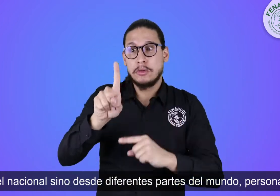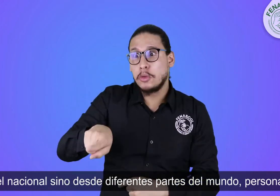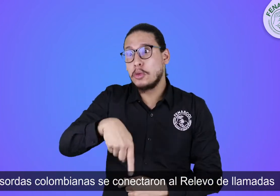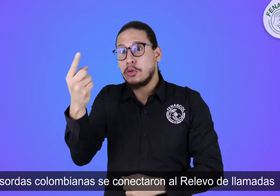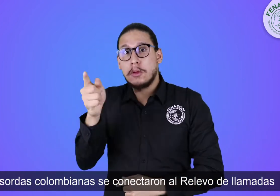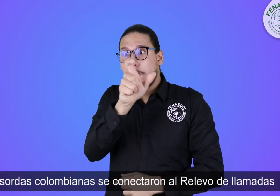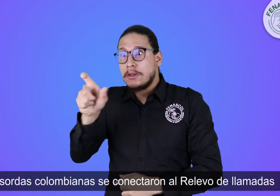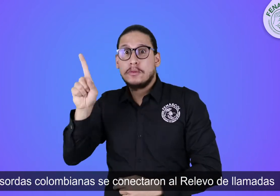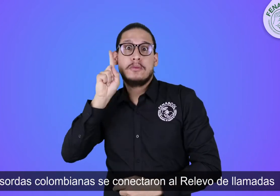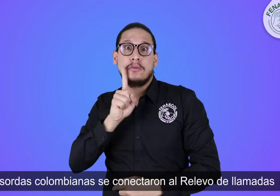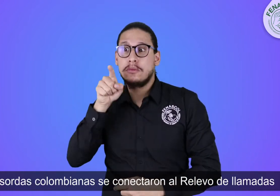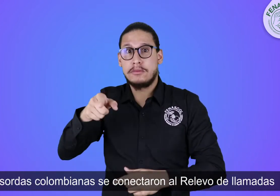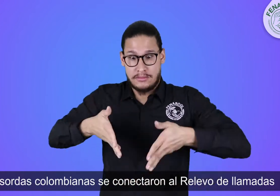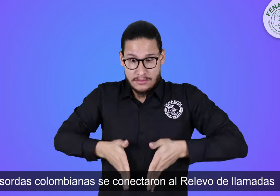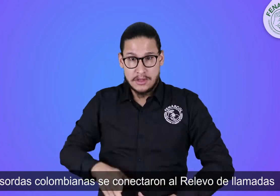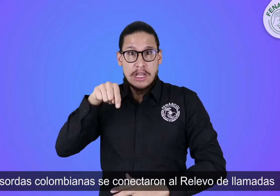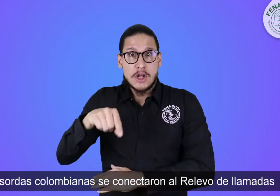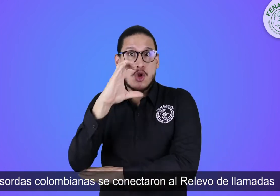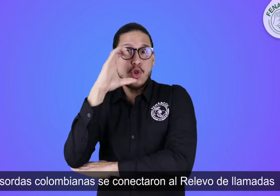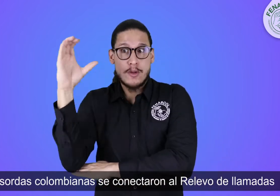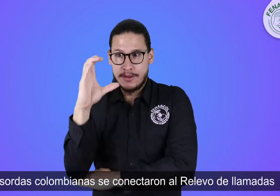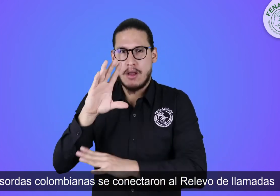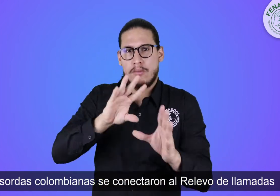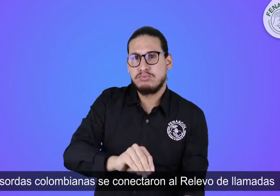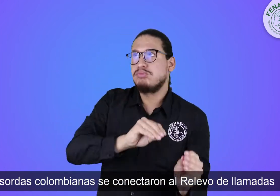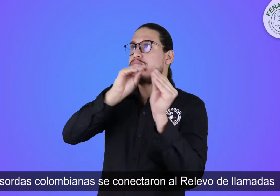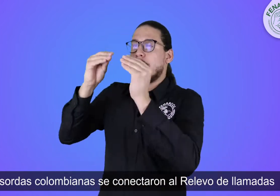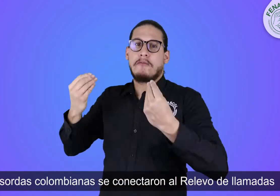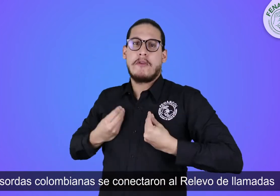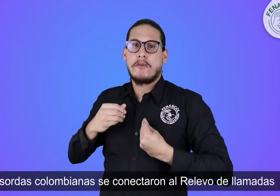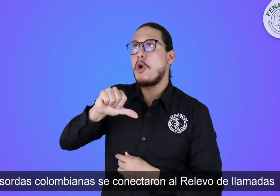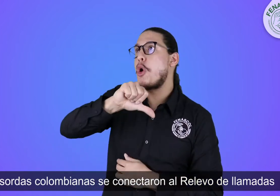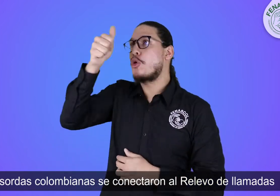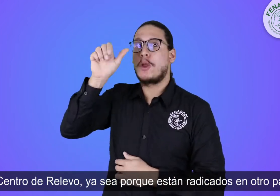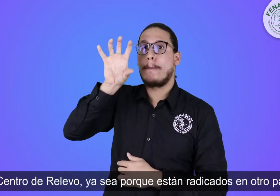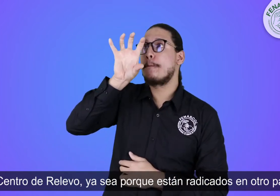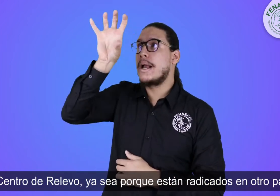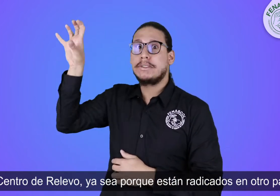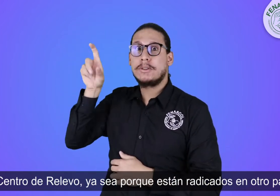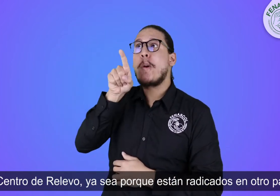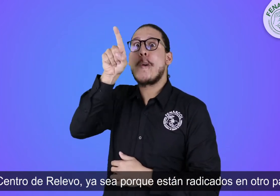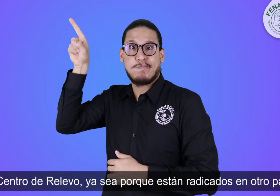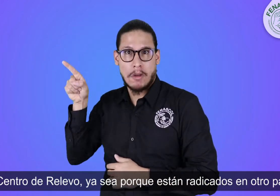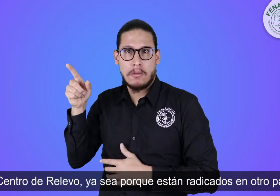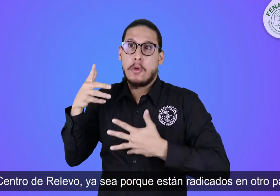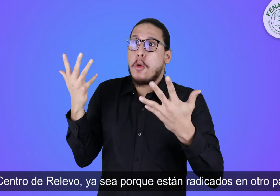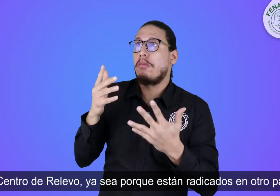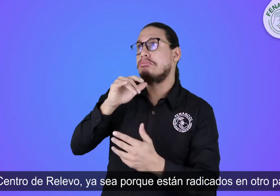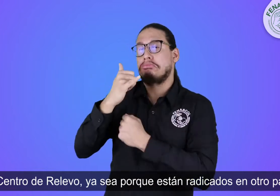Personas sordas colombianas se conectaron al relevo de llamadas del centro de relevo ya sea porque están